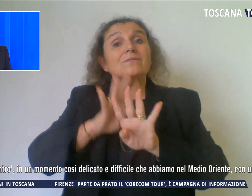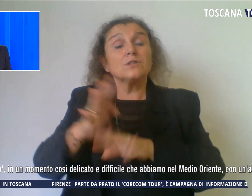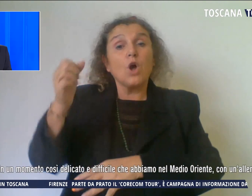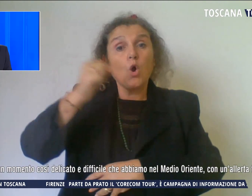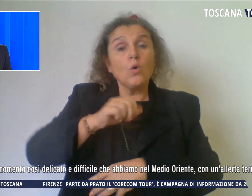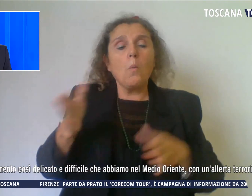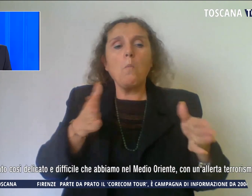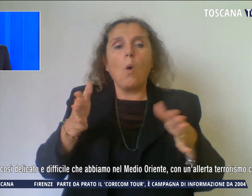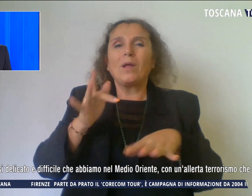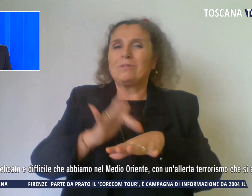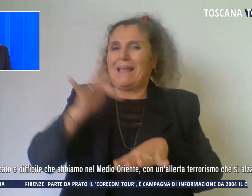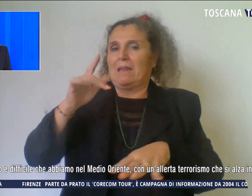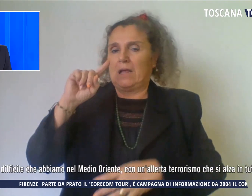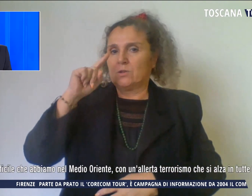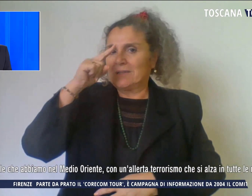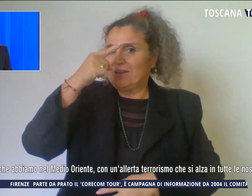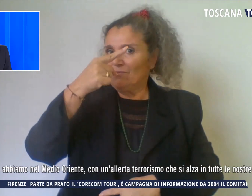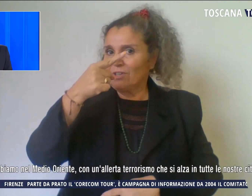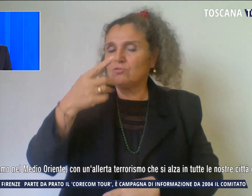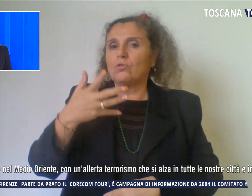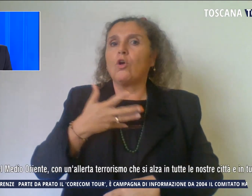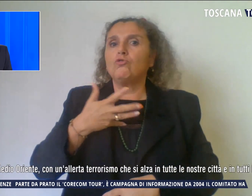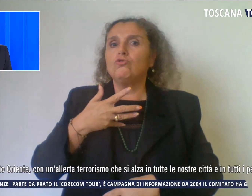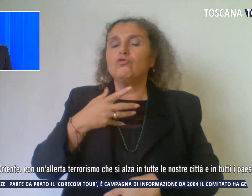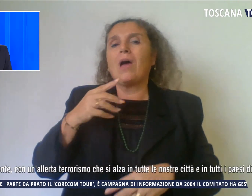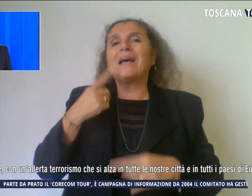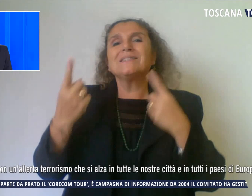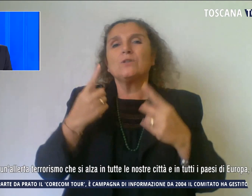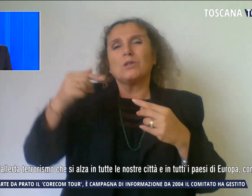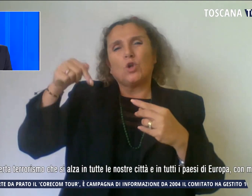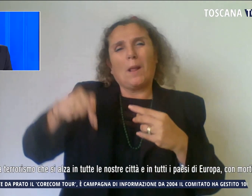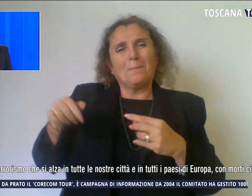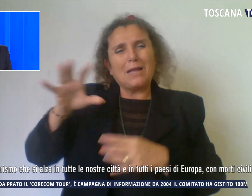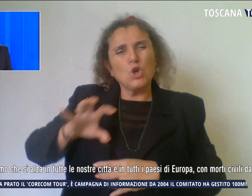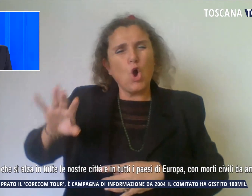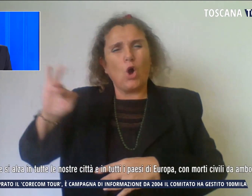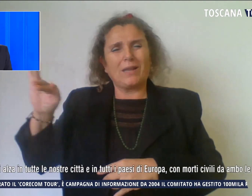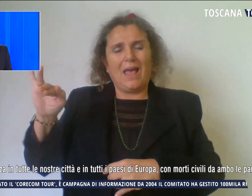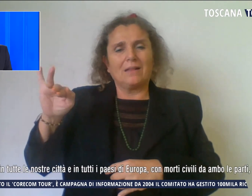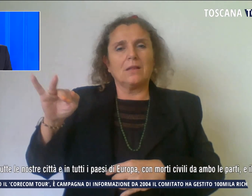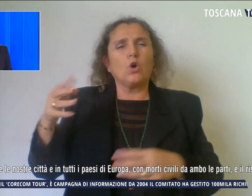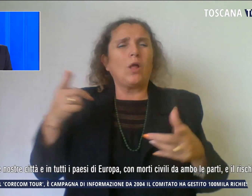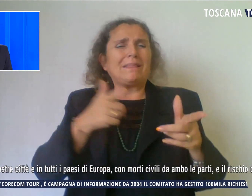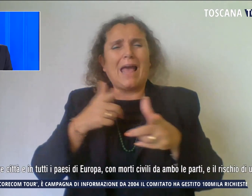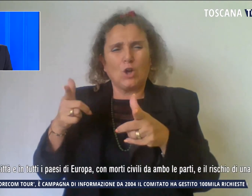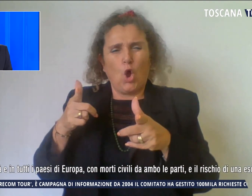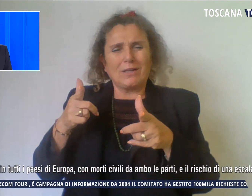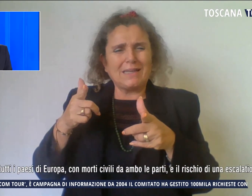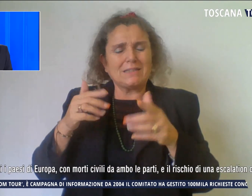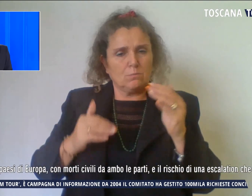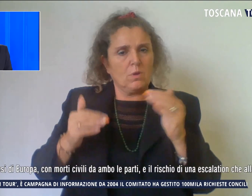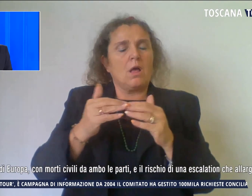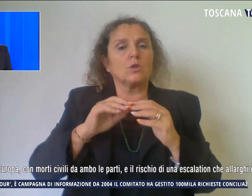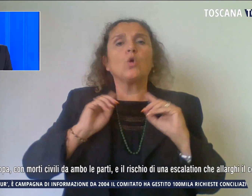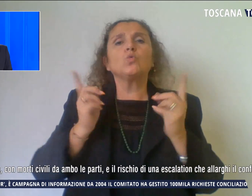e difficile che abbiamo nel Medio Oriente con un allerta terrorismo che si alza in tutte le nostre città e in